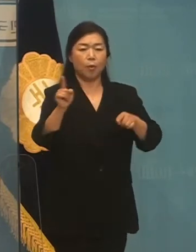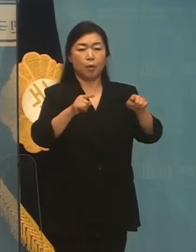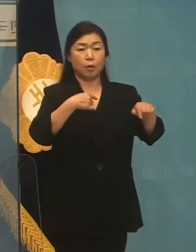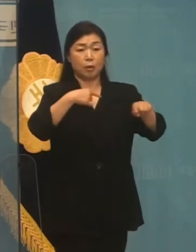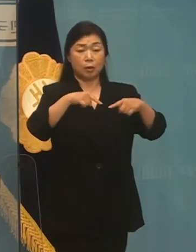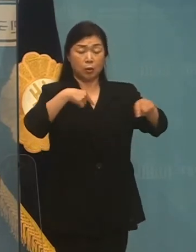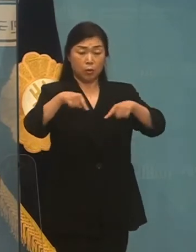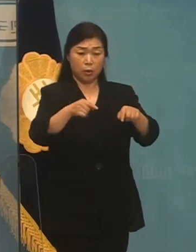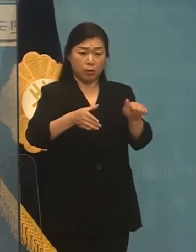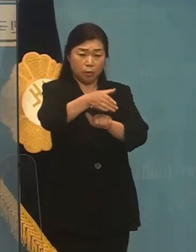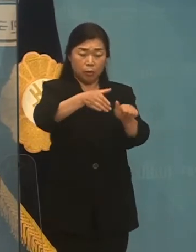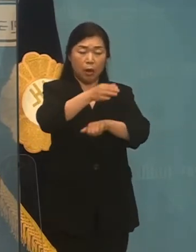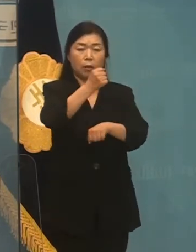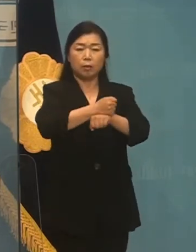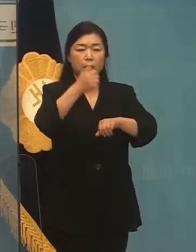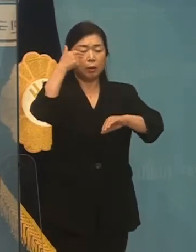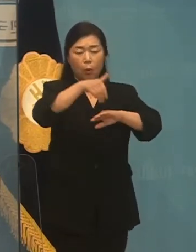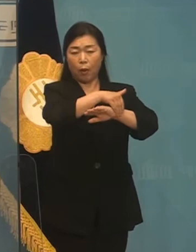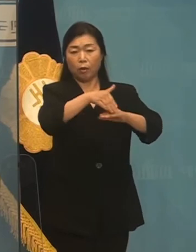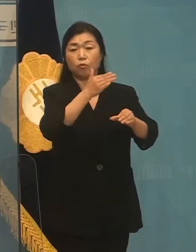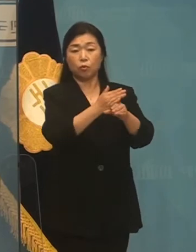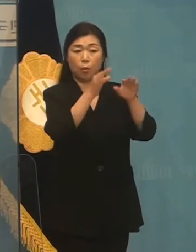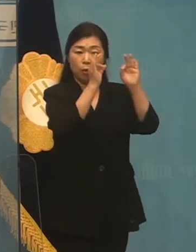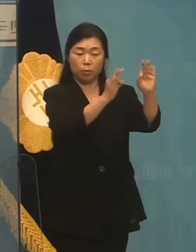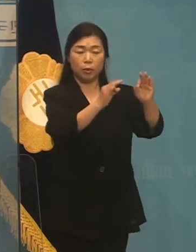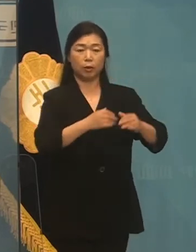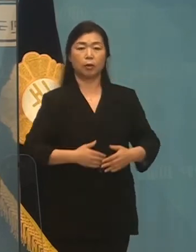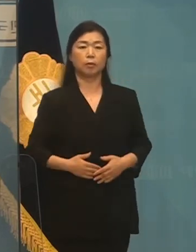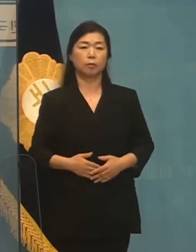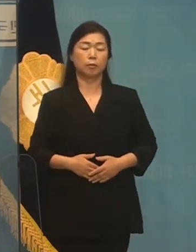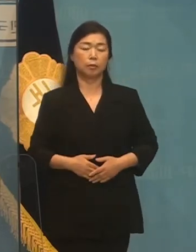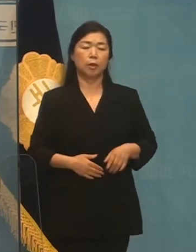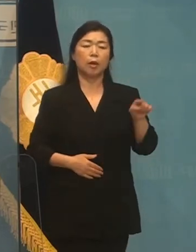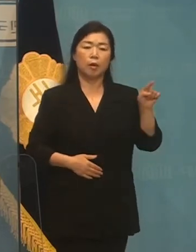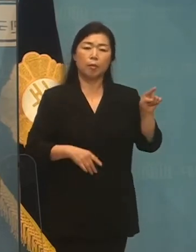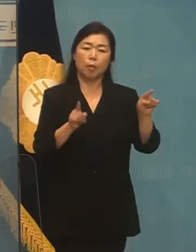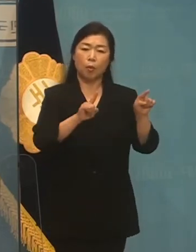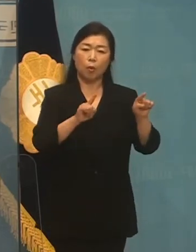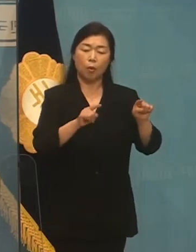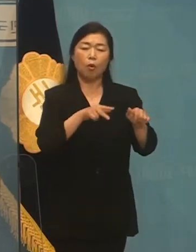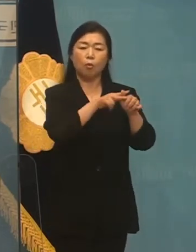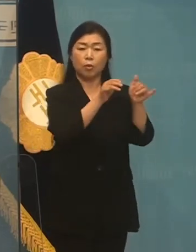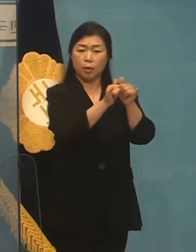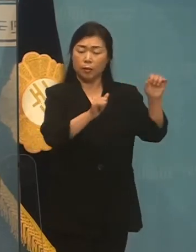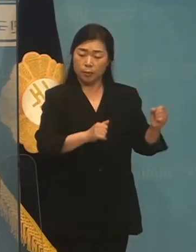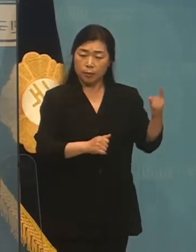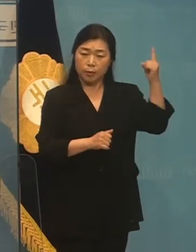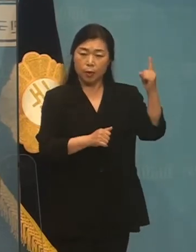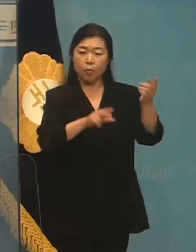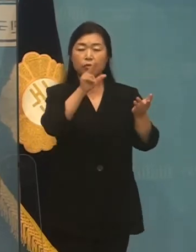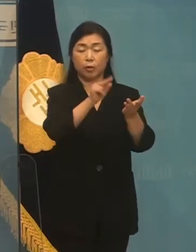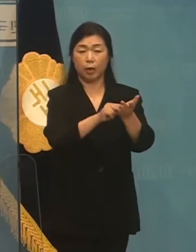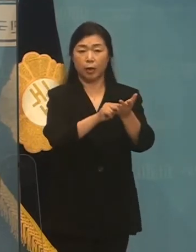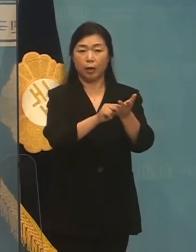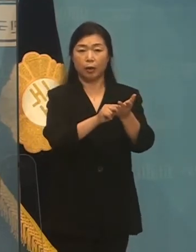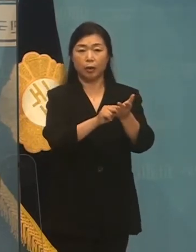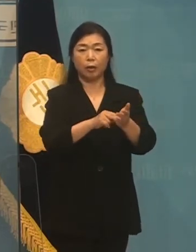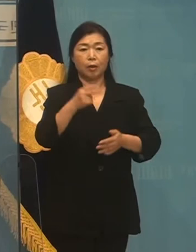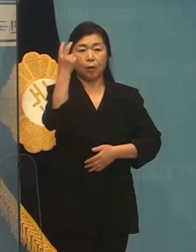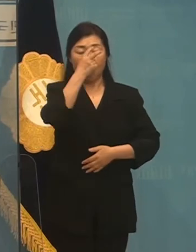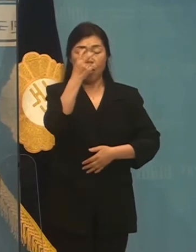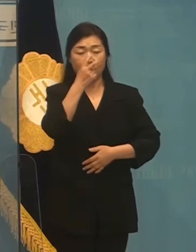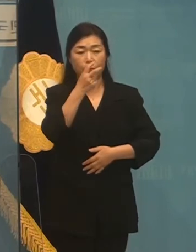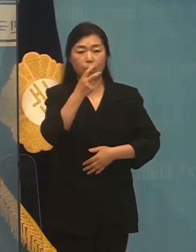공세에 매몰시키려고 하고 있는 것입니다. 이는 자당 후보로부터 촉발된 희대의 검단